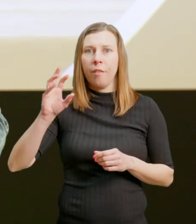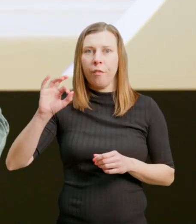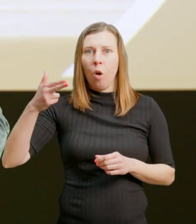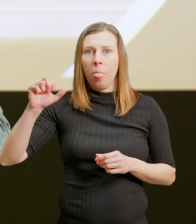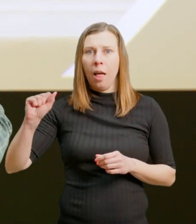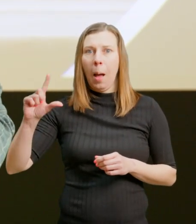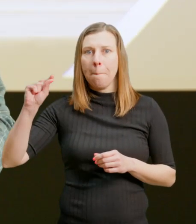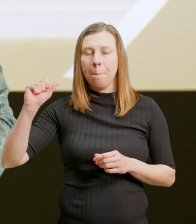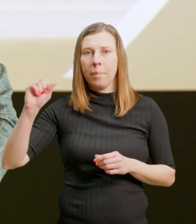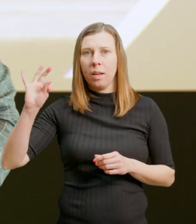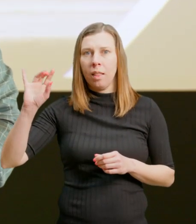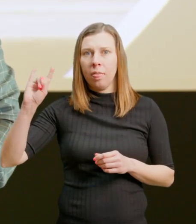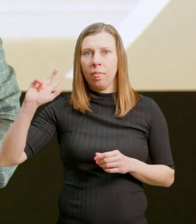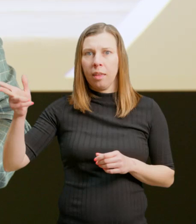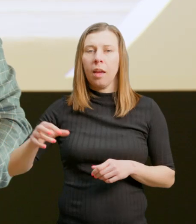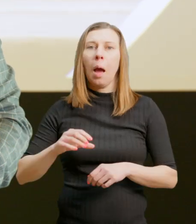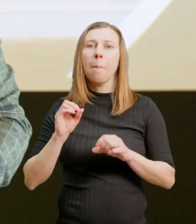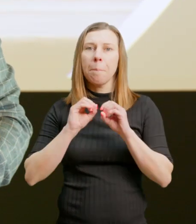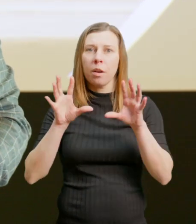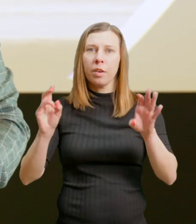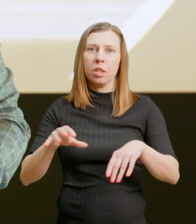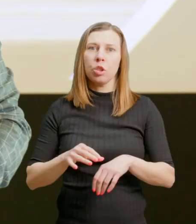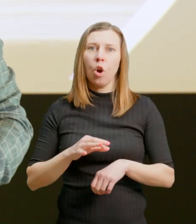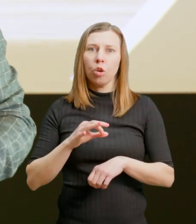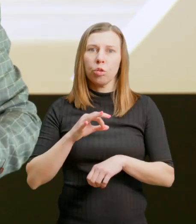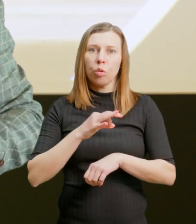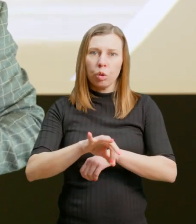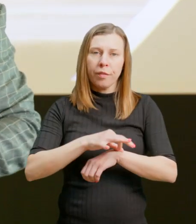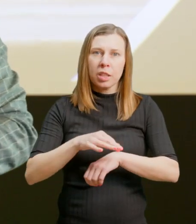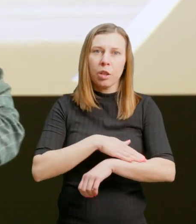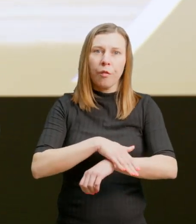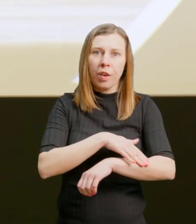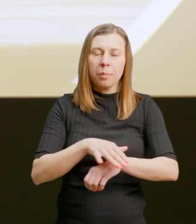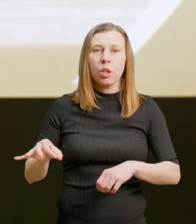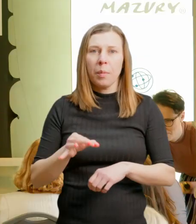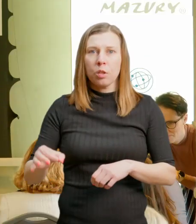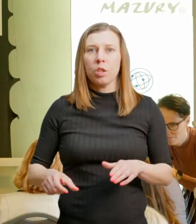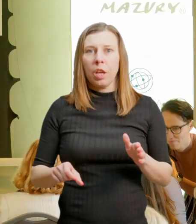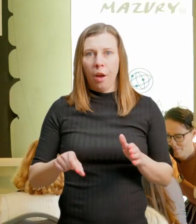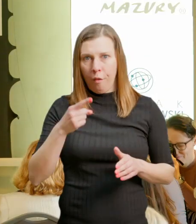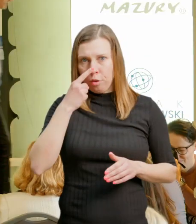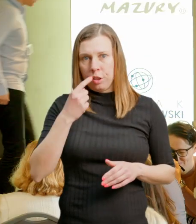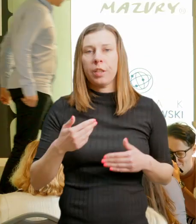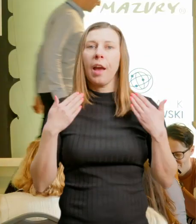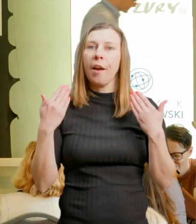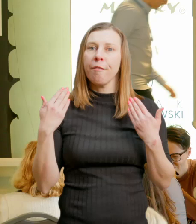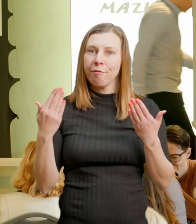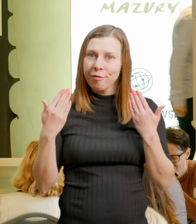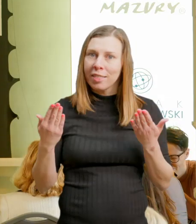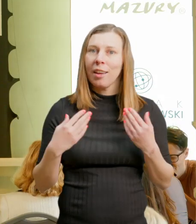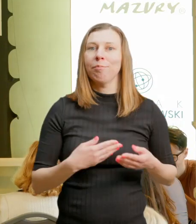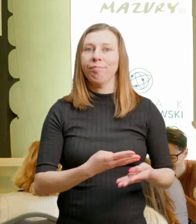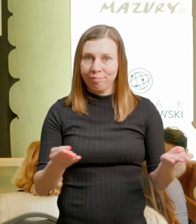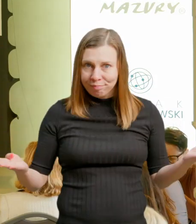Batek, profesor Uniwersytetu Warmińsko-Mazurskiego w Olsztynie. Zapraszam bardzo serdecznie. Witam Państwa serdecznie i na